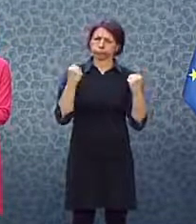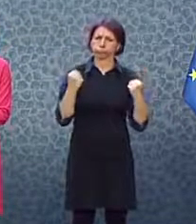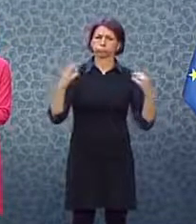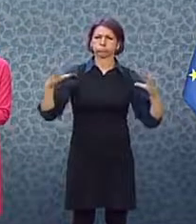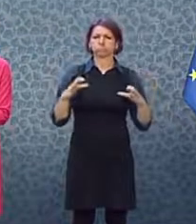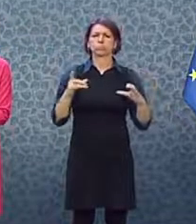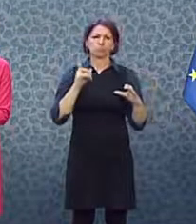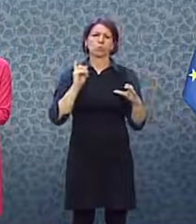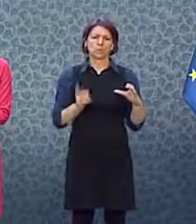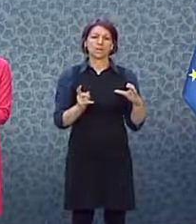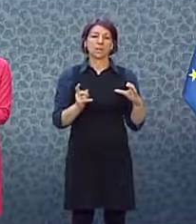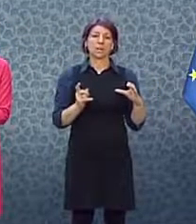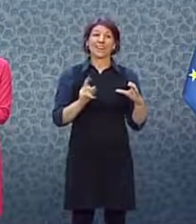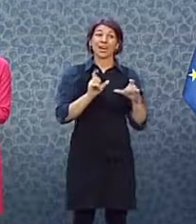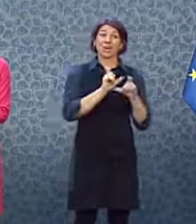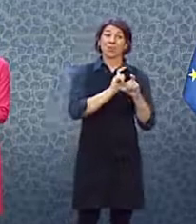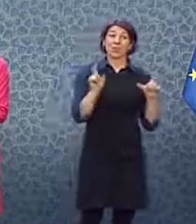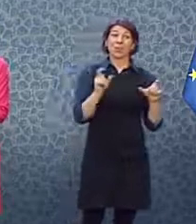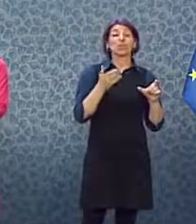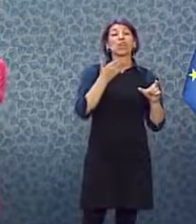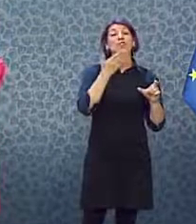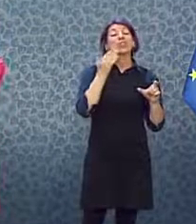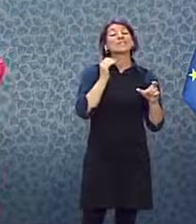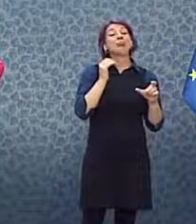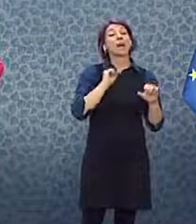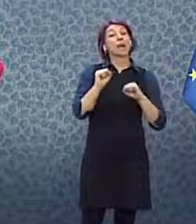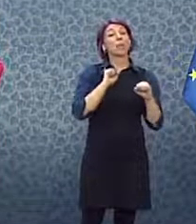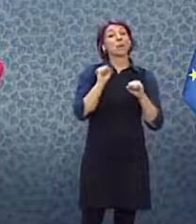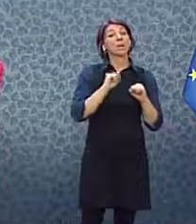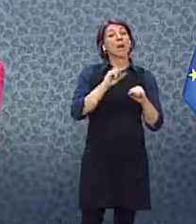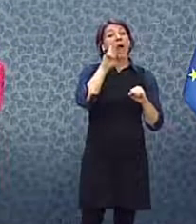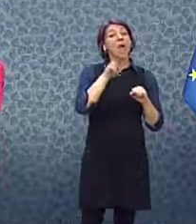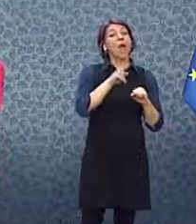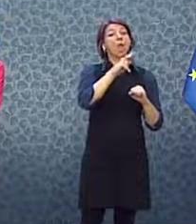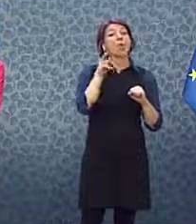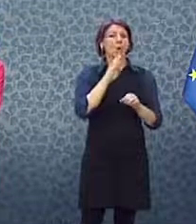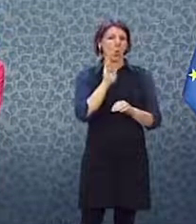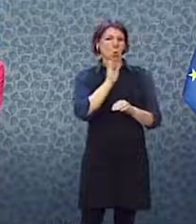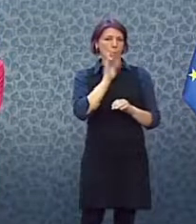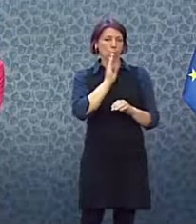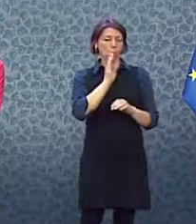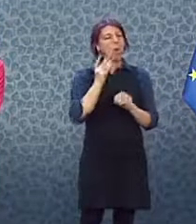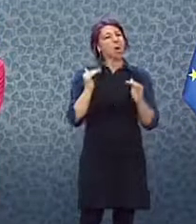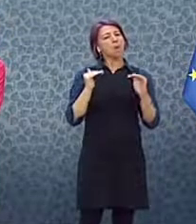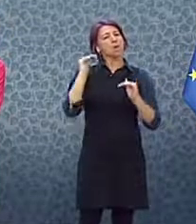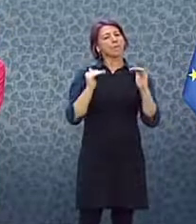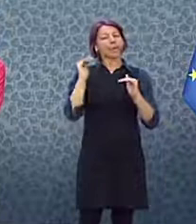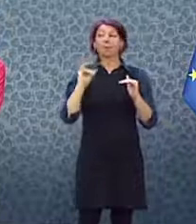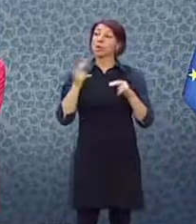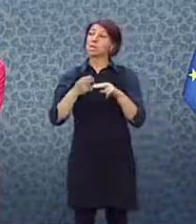odolnosti. Česká republika není členem eurozóny a teď, co se týče inflace, tak je na tom hůře než eurozóna.